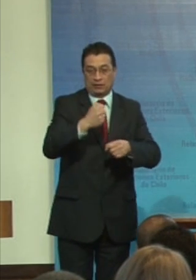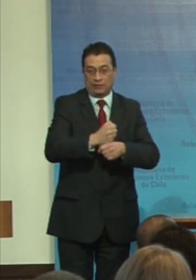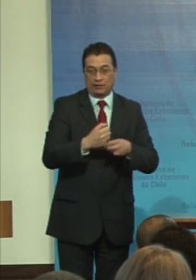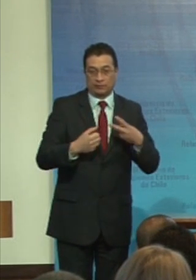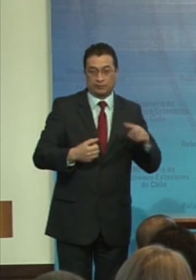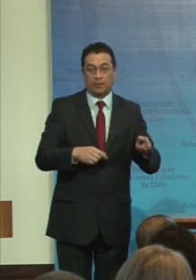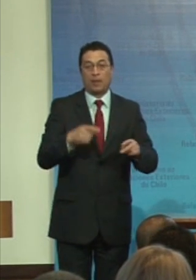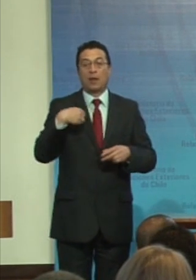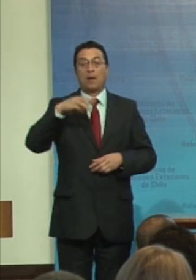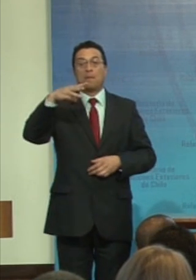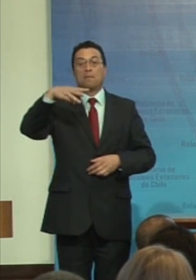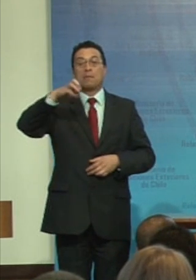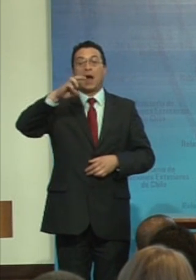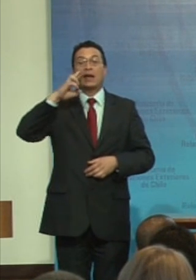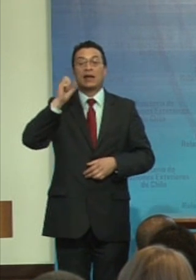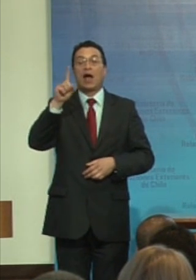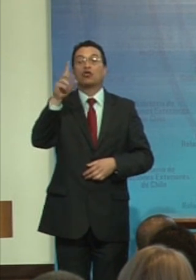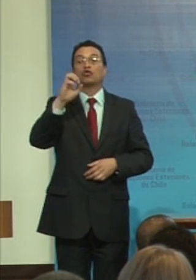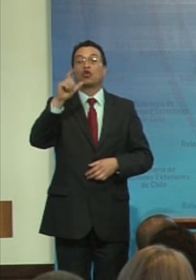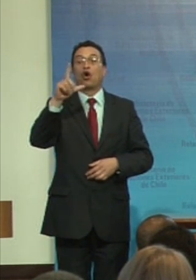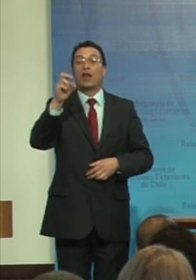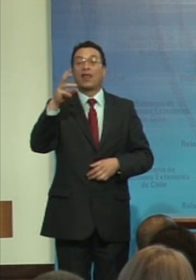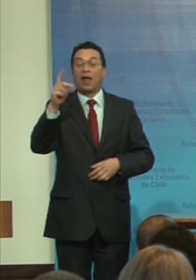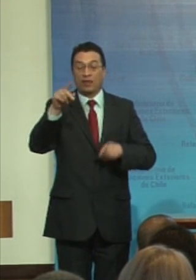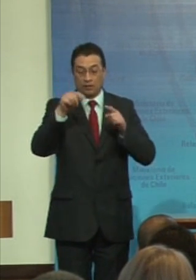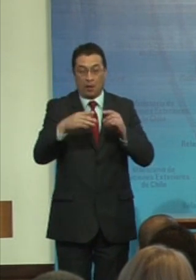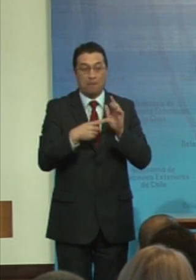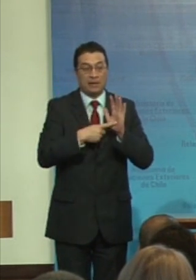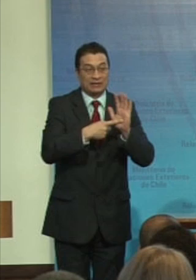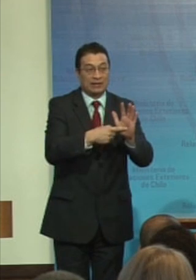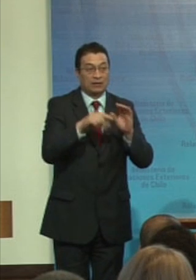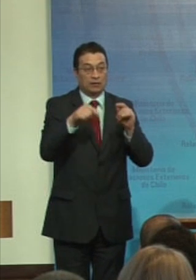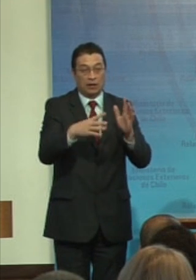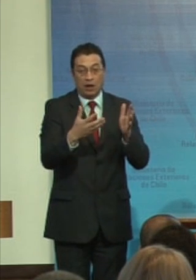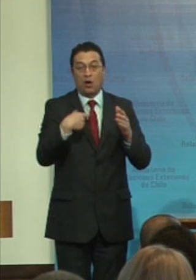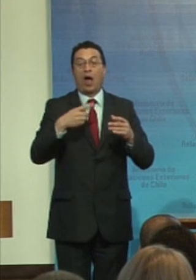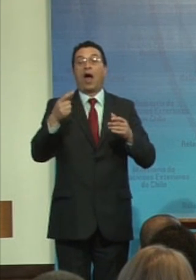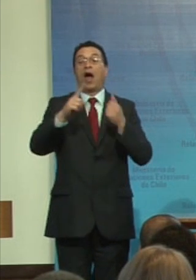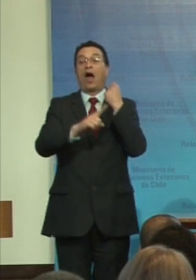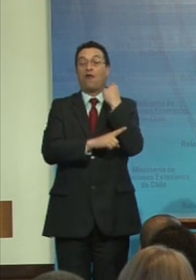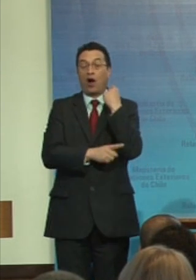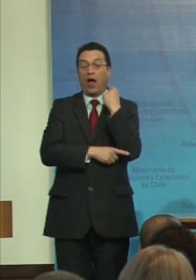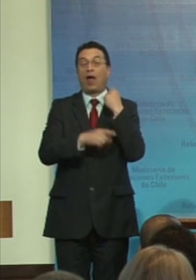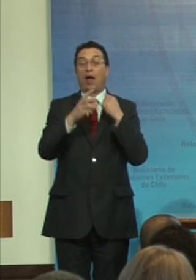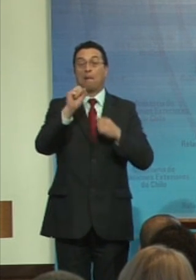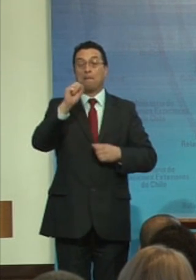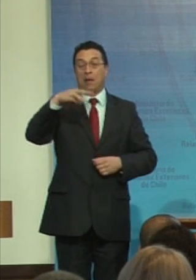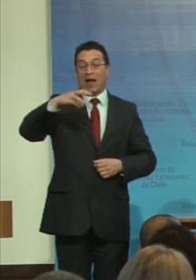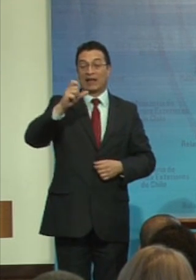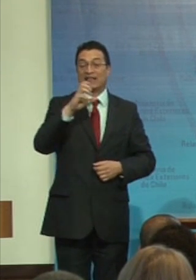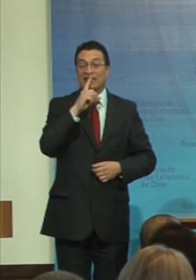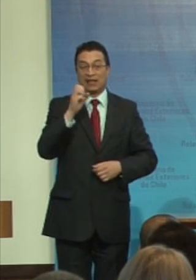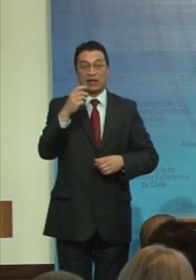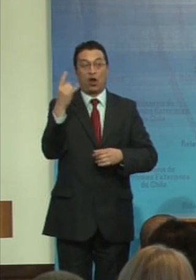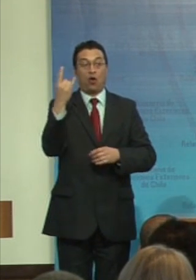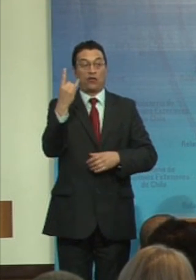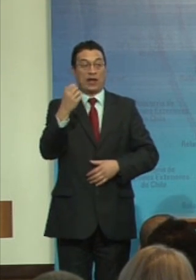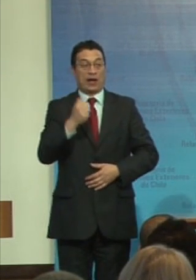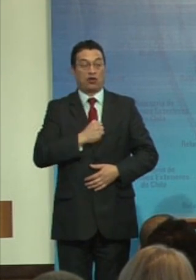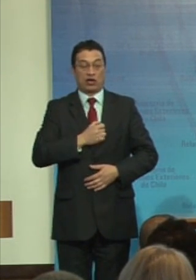María Soledad, para presentarla brevemente, es abogada y magistra en Ciencia Política de la Universidad Católica de Chile.